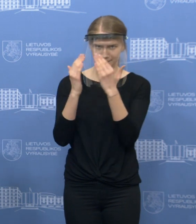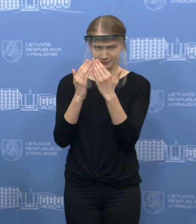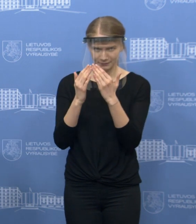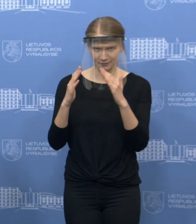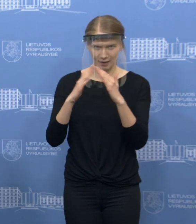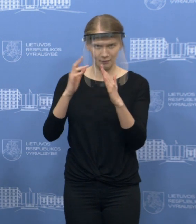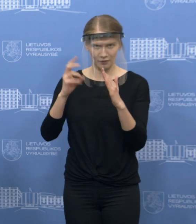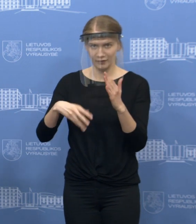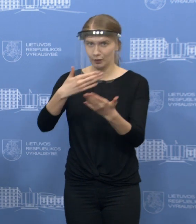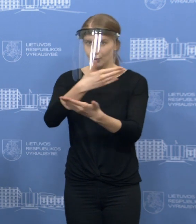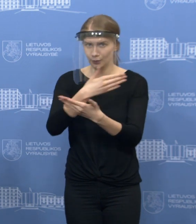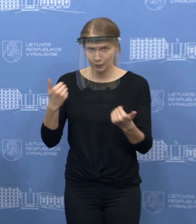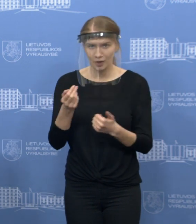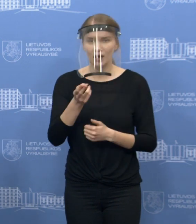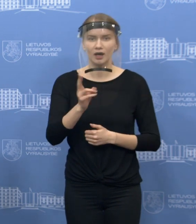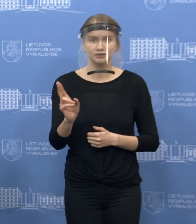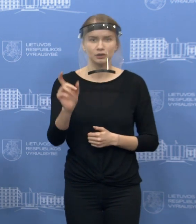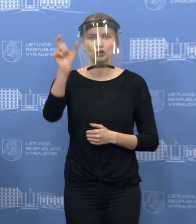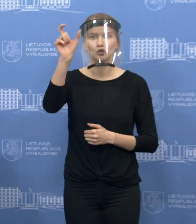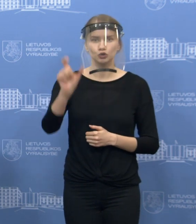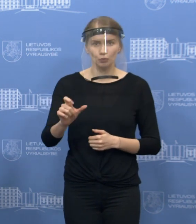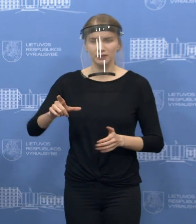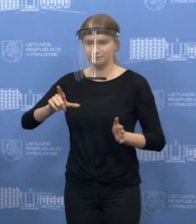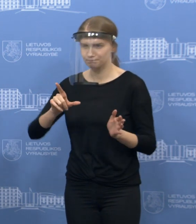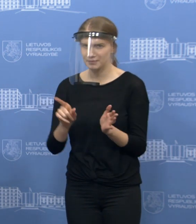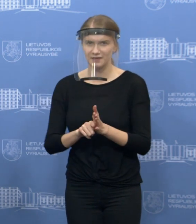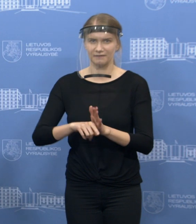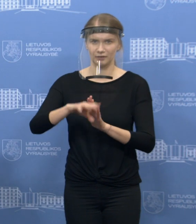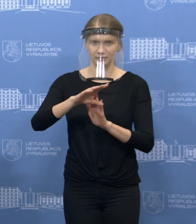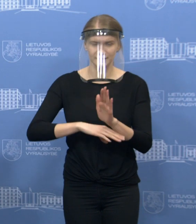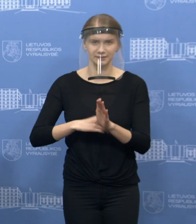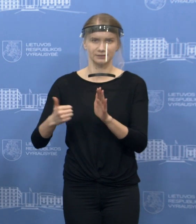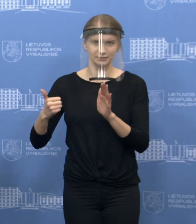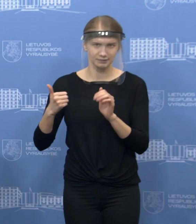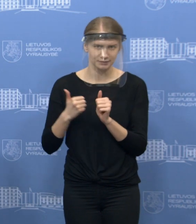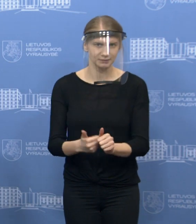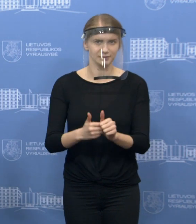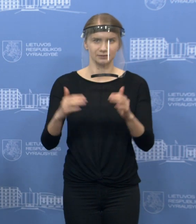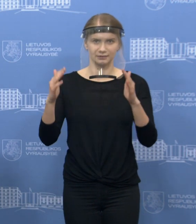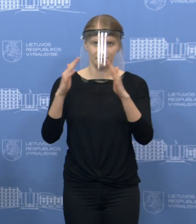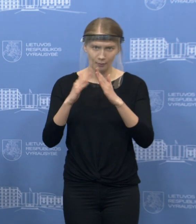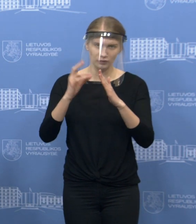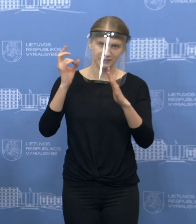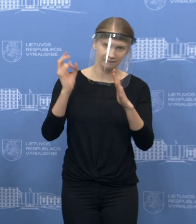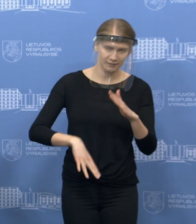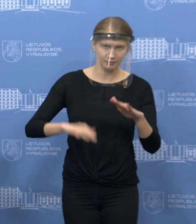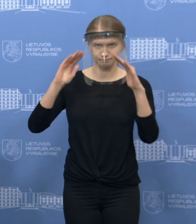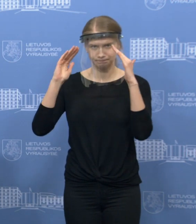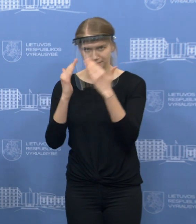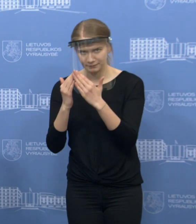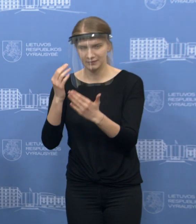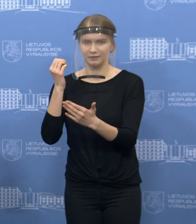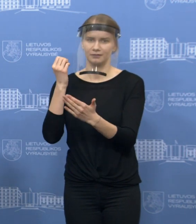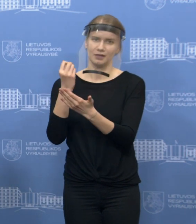asmenis, kurie privalo būti savo hospitalizacijos vietoje arba izoliacijos vietoje. Tai šioje